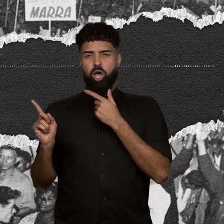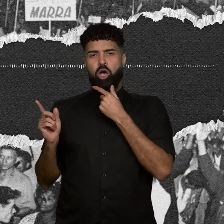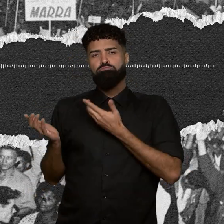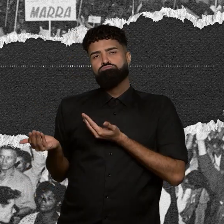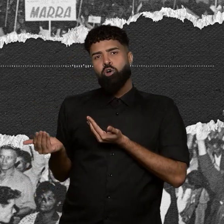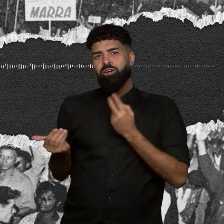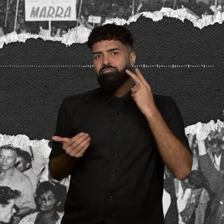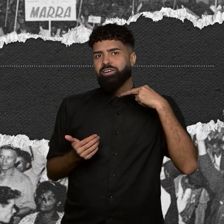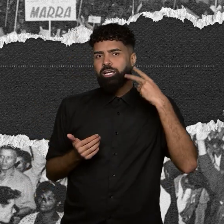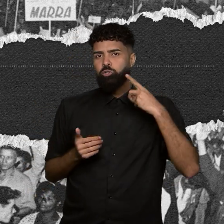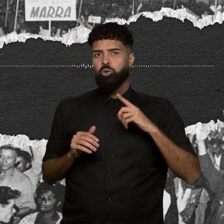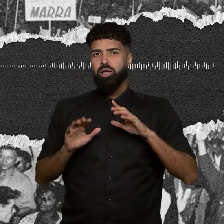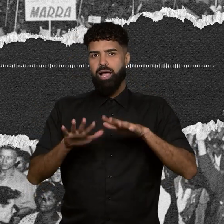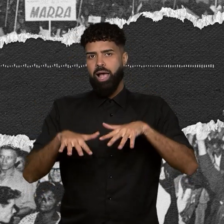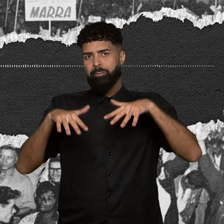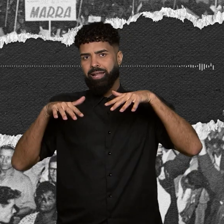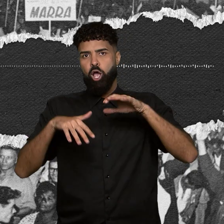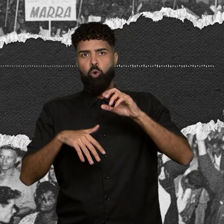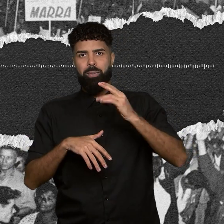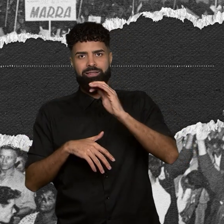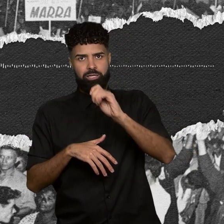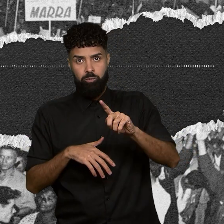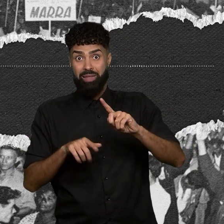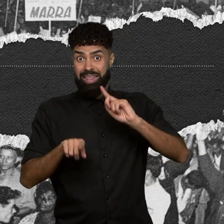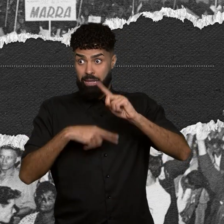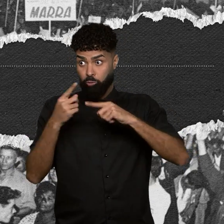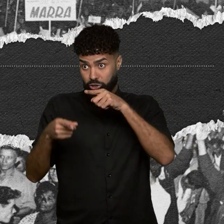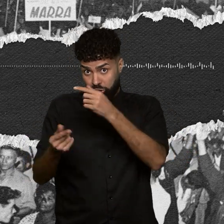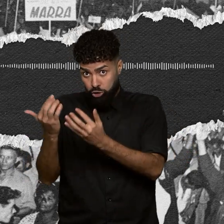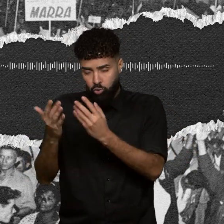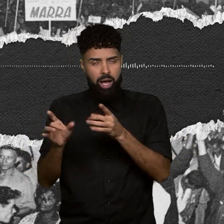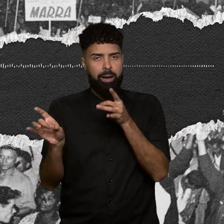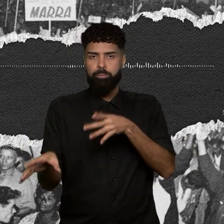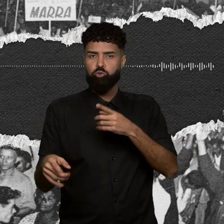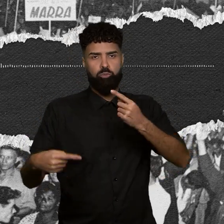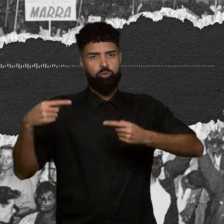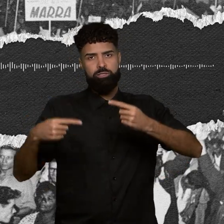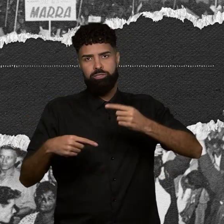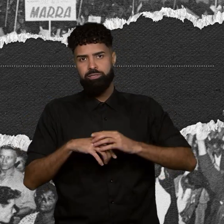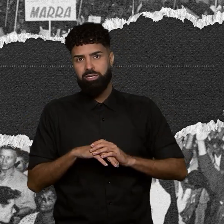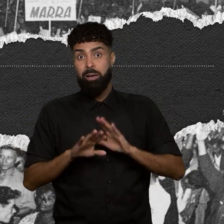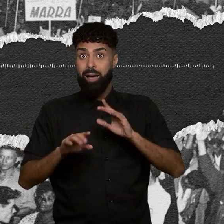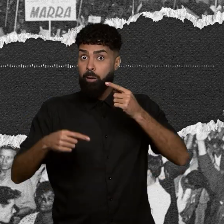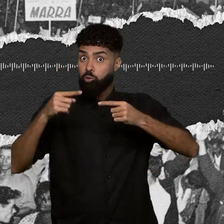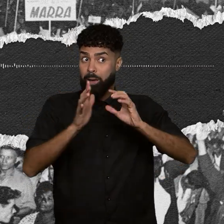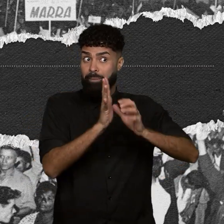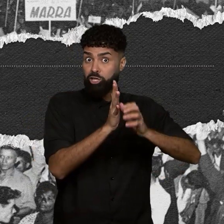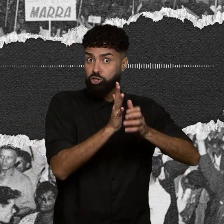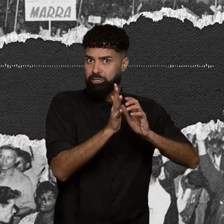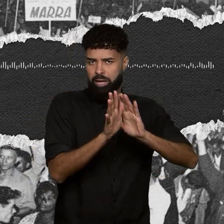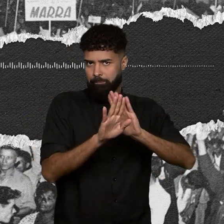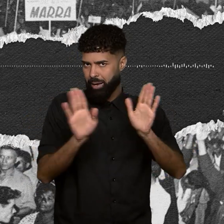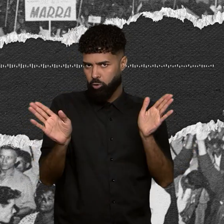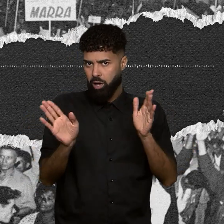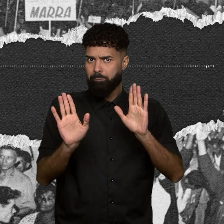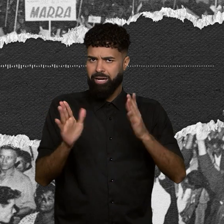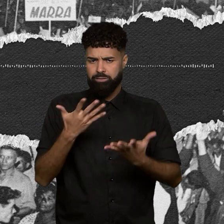Câmara de Cubatão. Depois disso, abandonou a política. Mas só a política partidária, na verdade, seguiu mantendo algumas